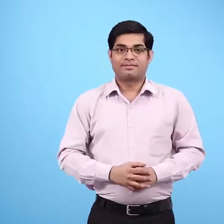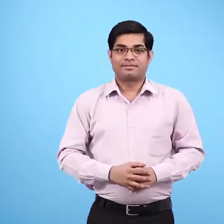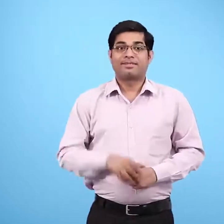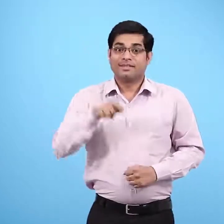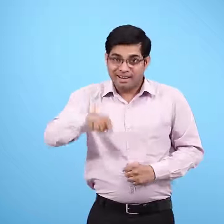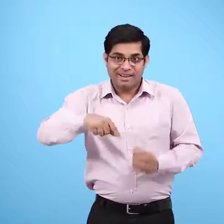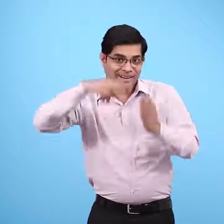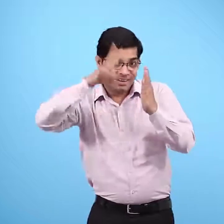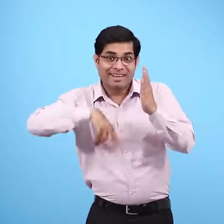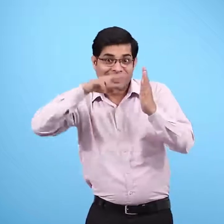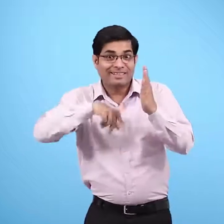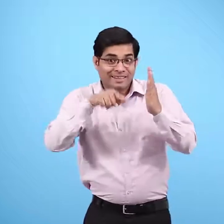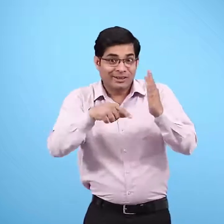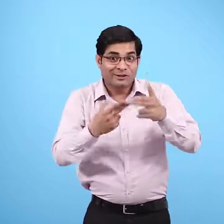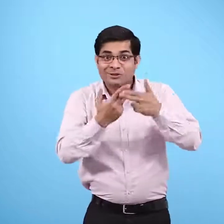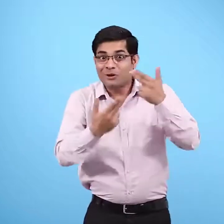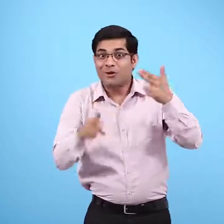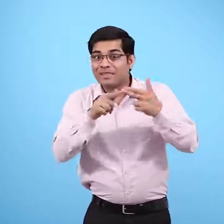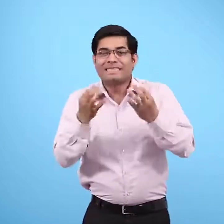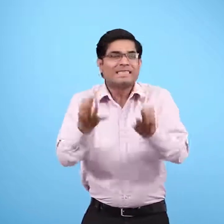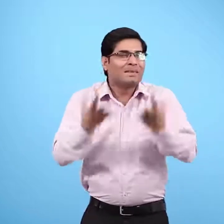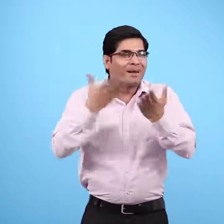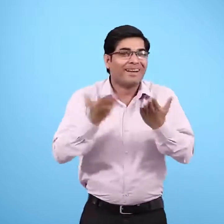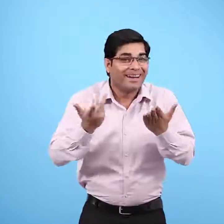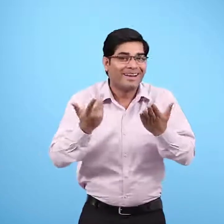पड़ो कहानी एक अनोखे पेट की